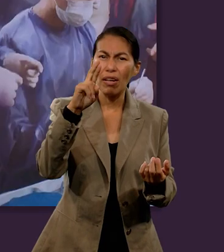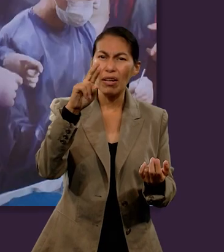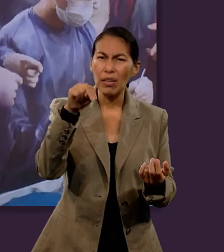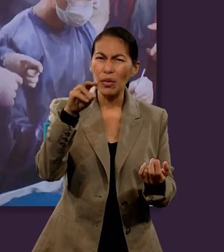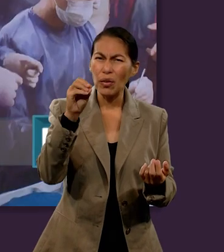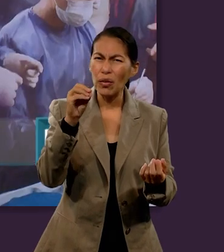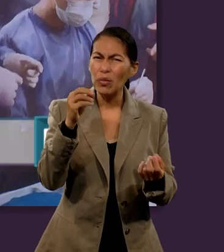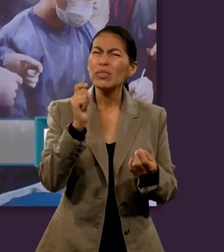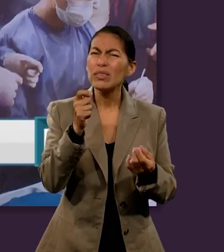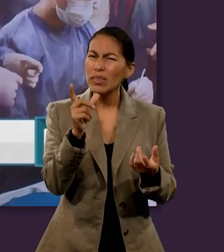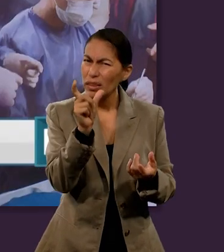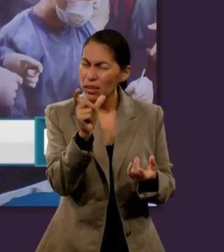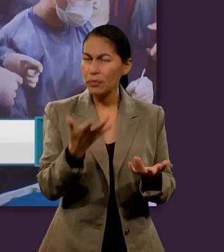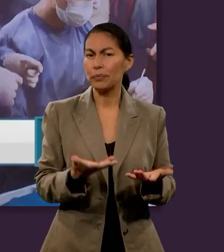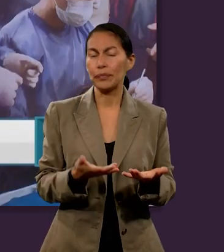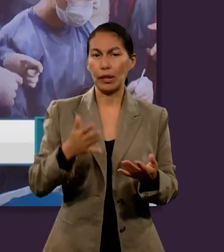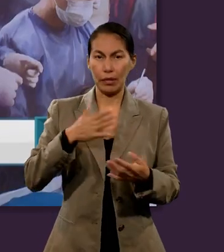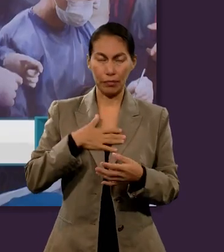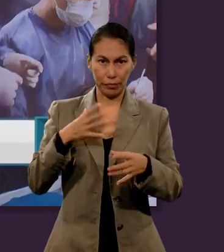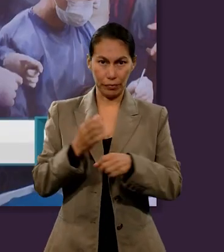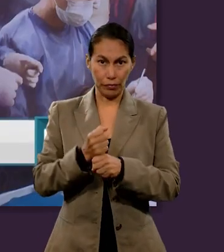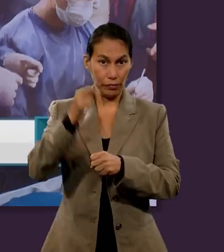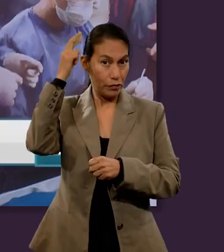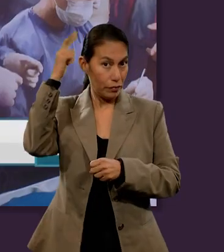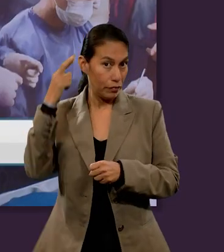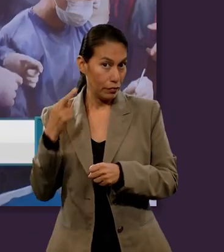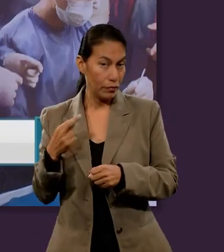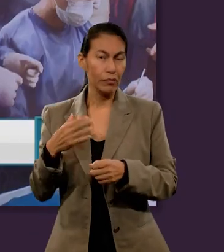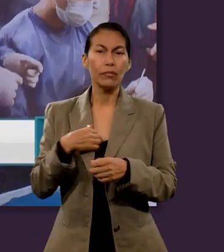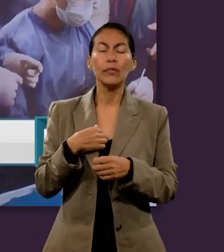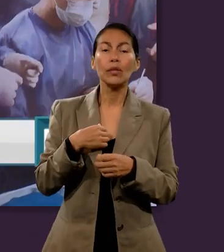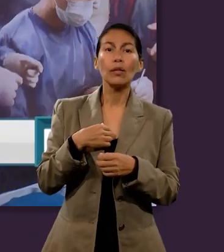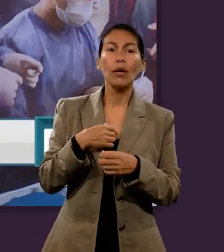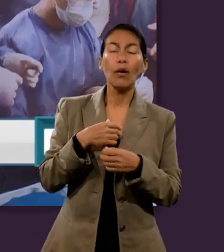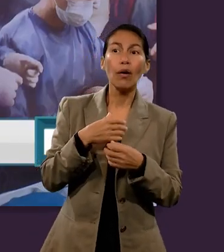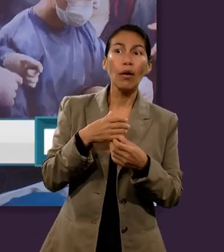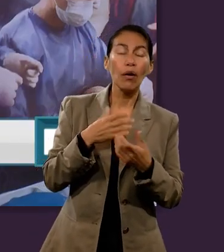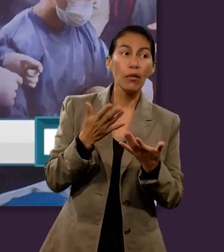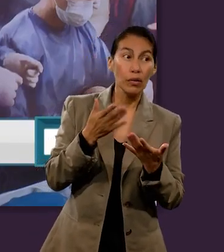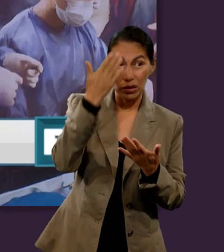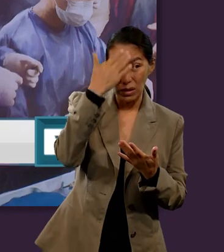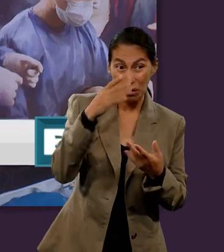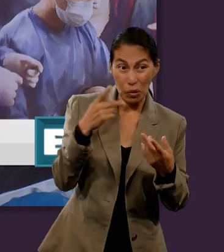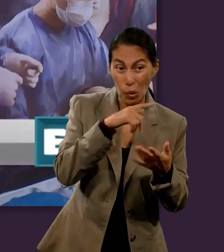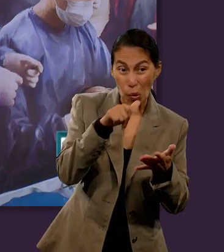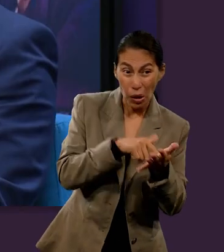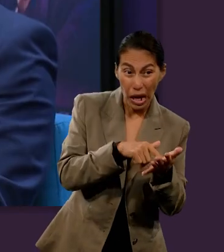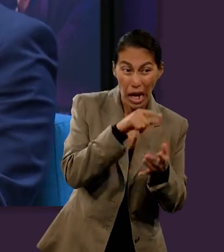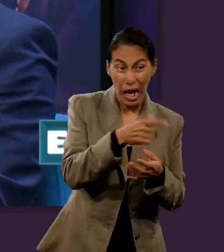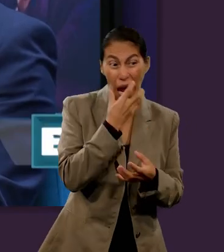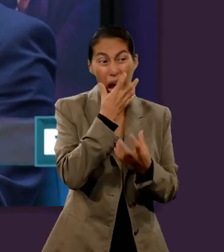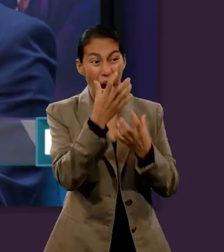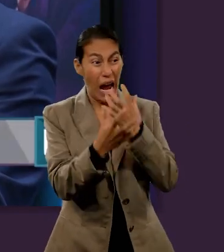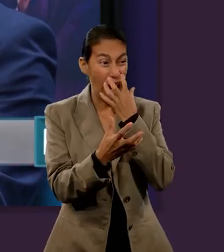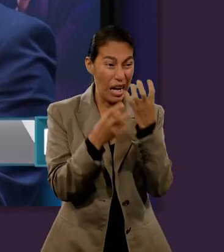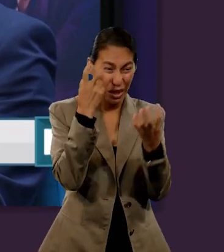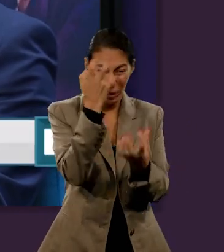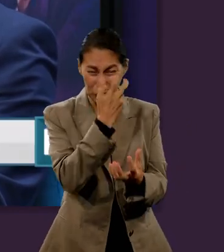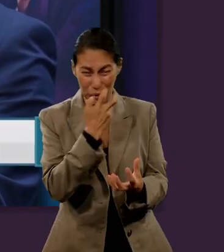es Ruth Badilla, y yo he escuchado que es un lugar donde hay muchos gritos y mucho horror. Mi nombre es Chiprián